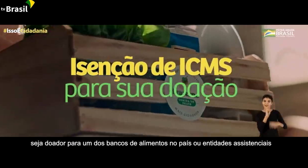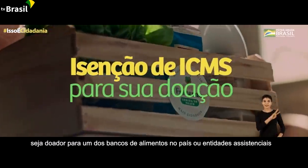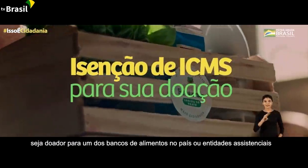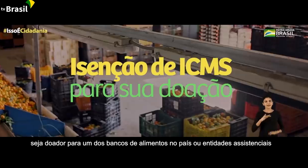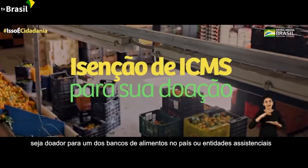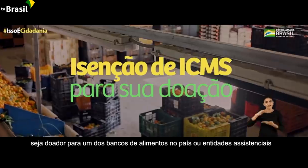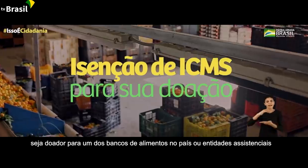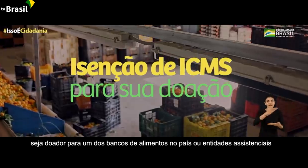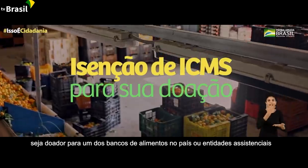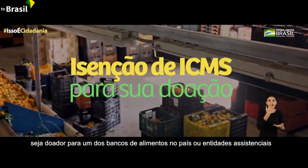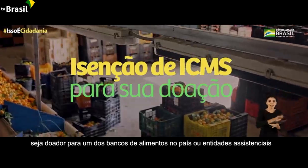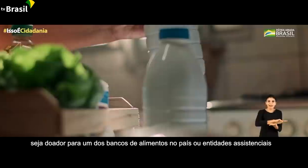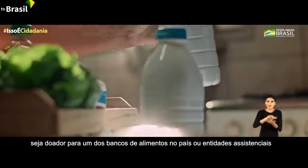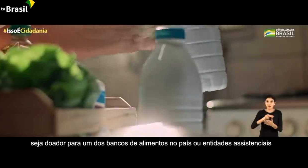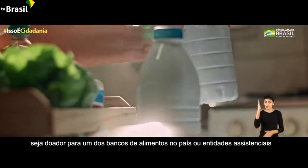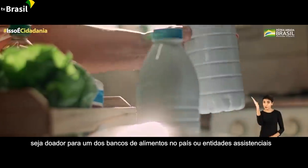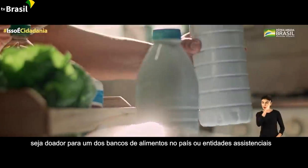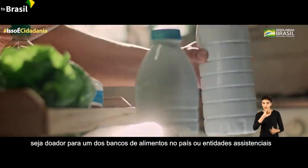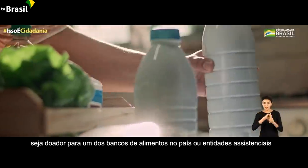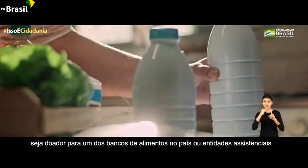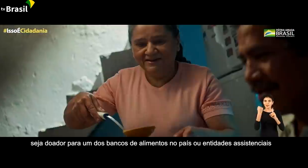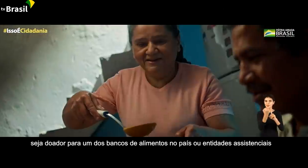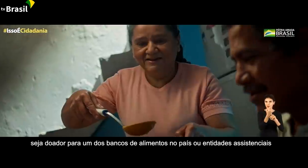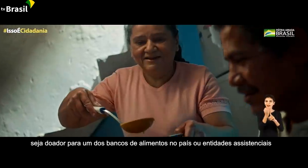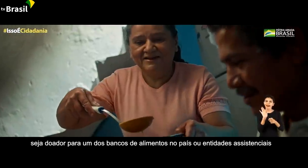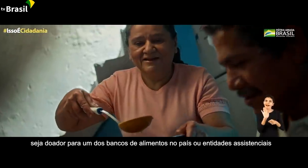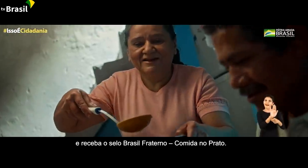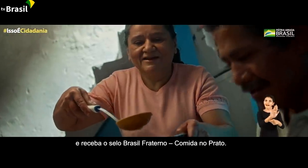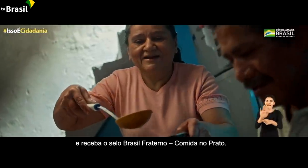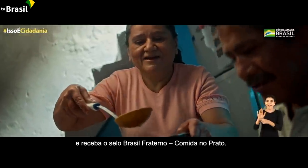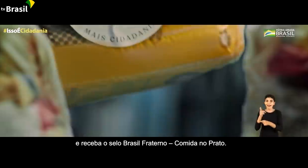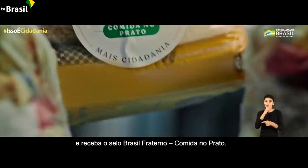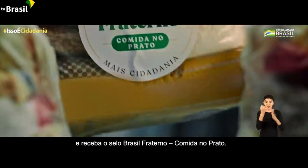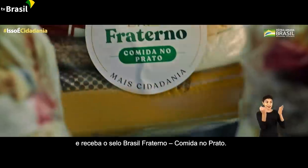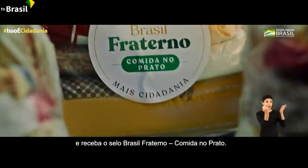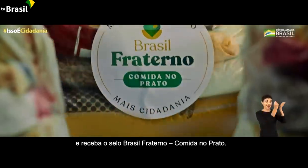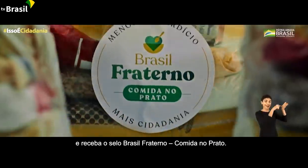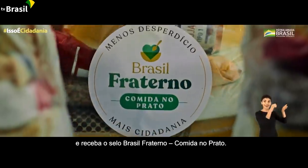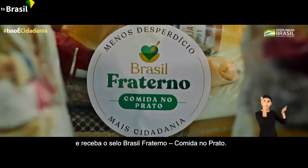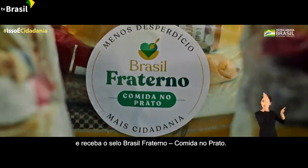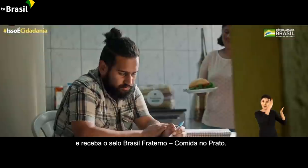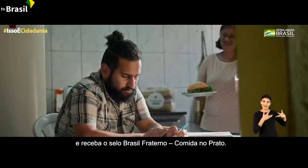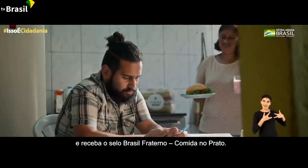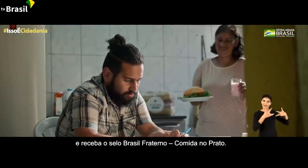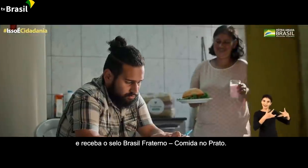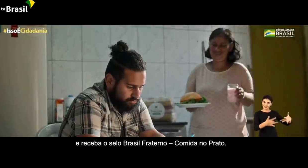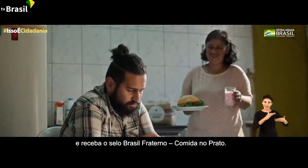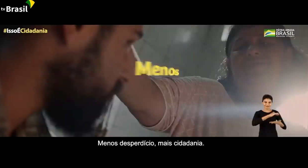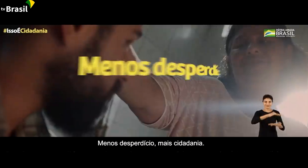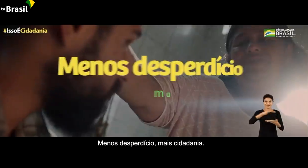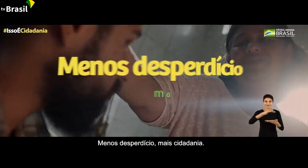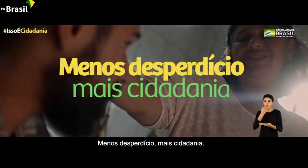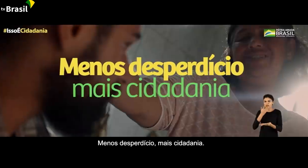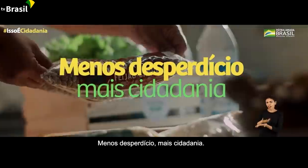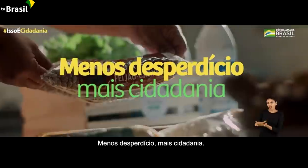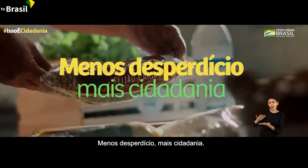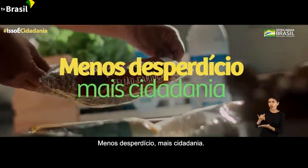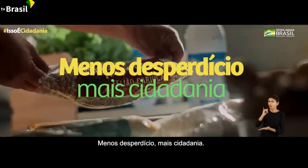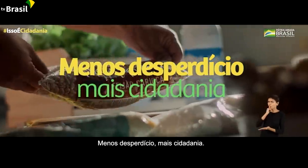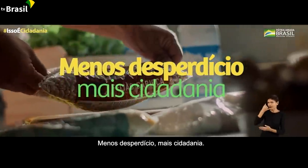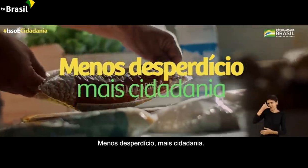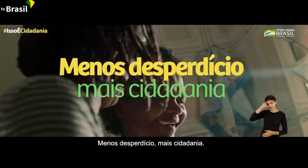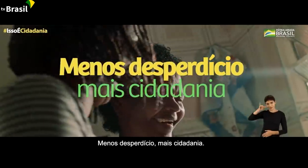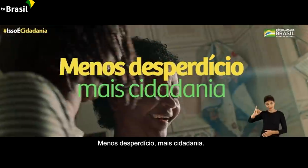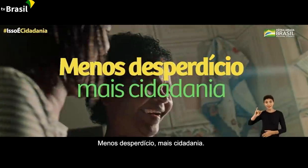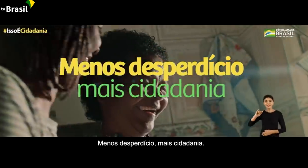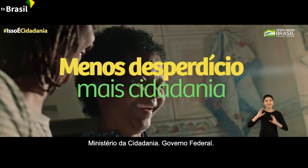doador para um dos bancos de alimentos no país ou entidades assistenciais. E receba o selo Brasil Fraterno Comida no Prato. Menos desperdício,